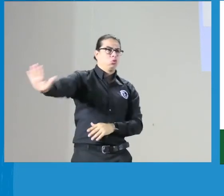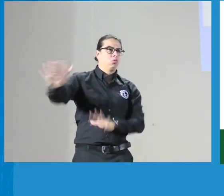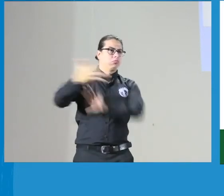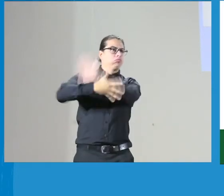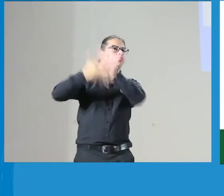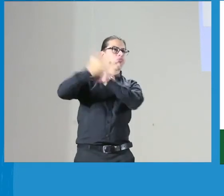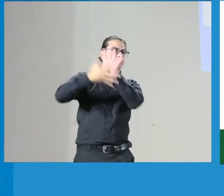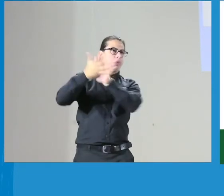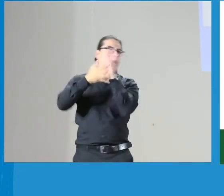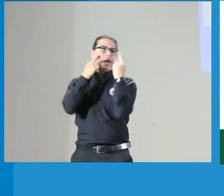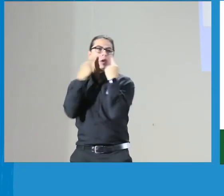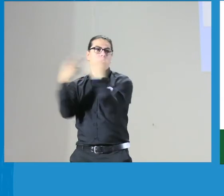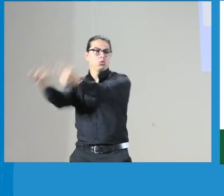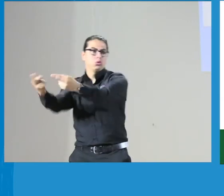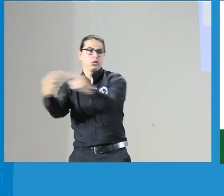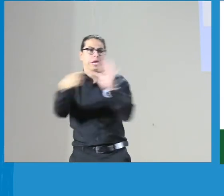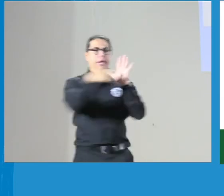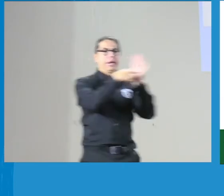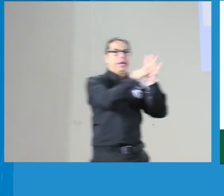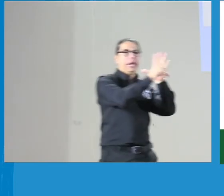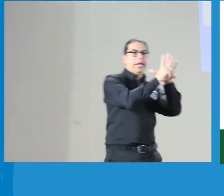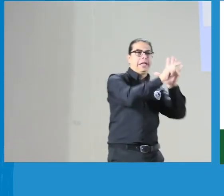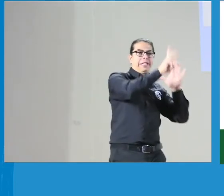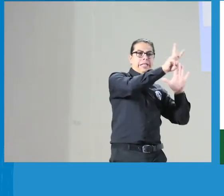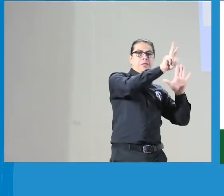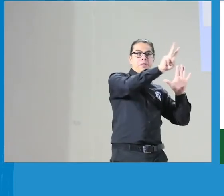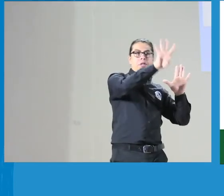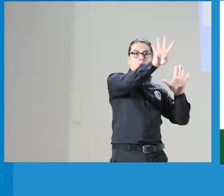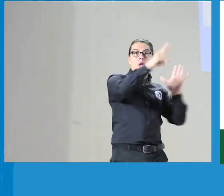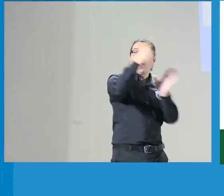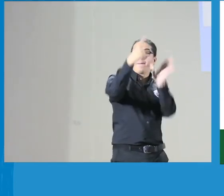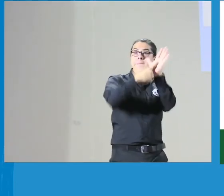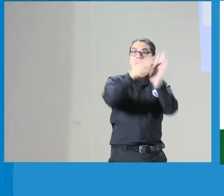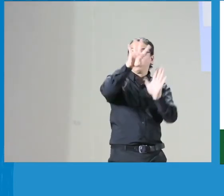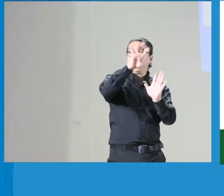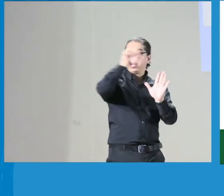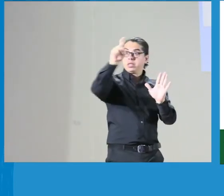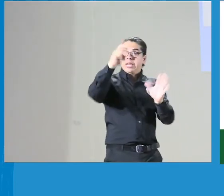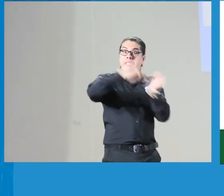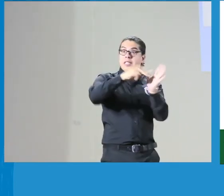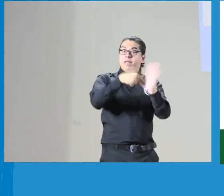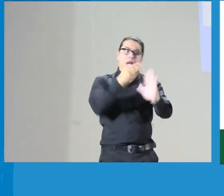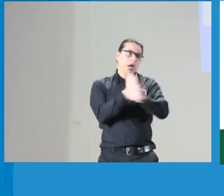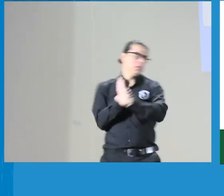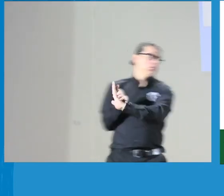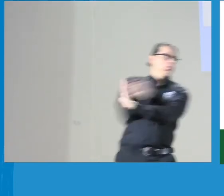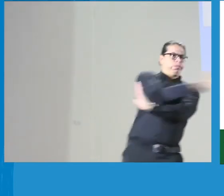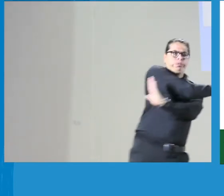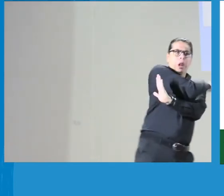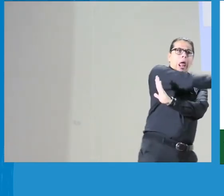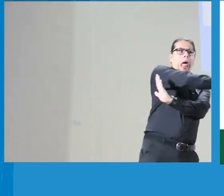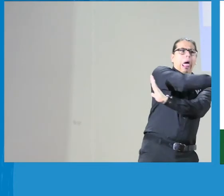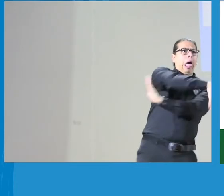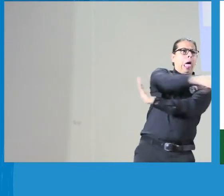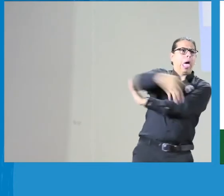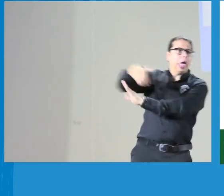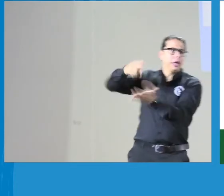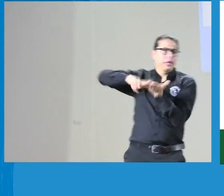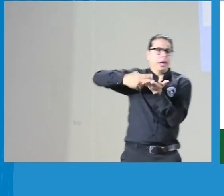del sordo entonces se da este reconocimiento mediante la ley 324 anteriormente no